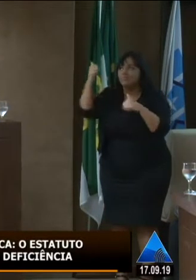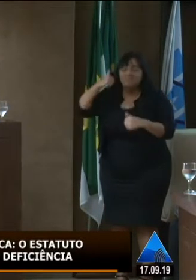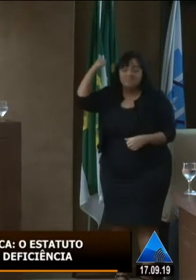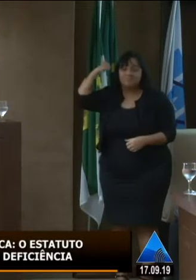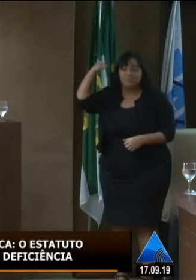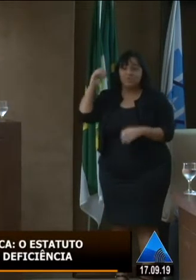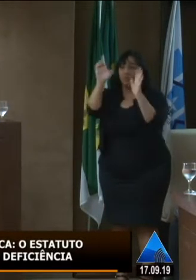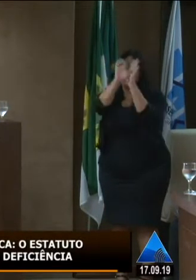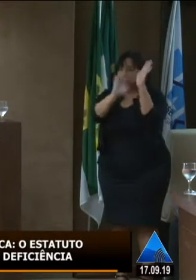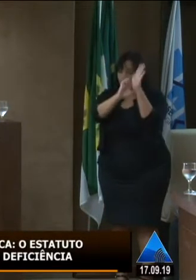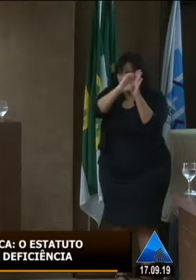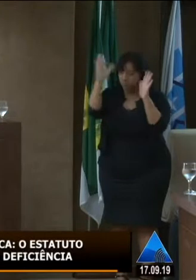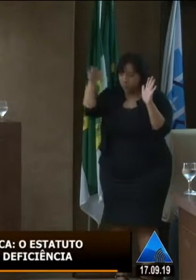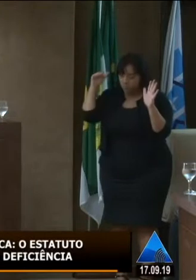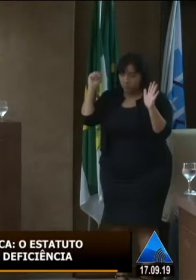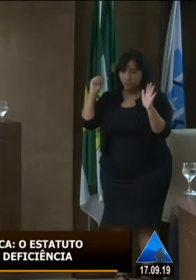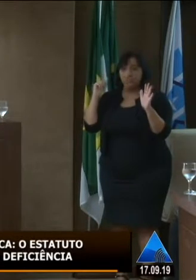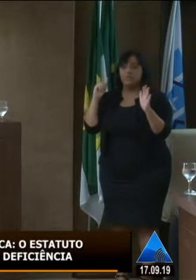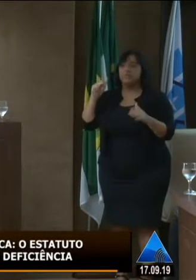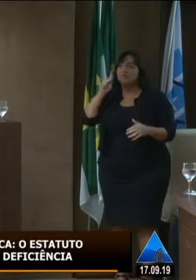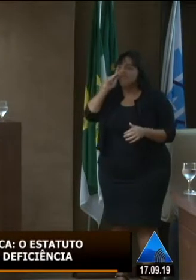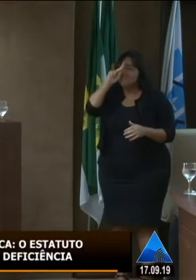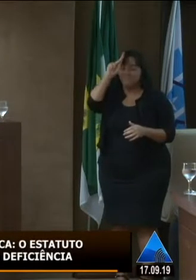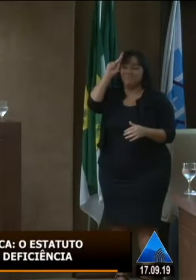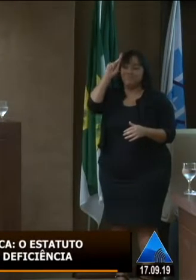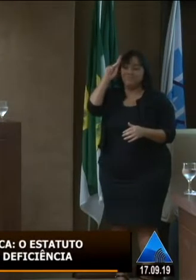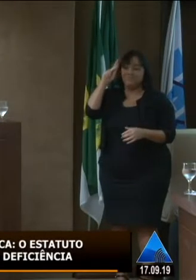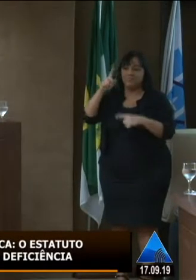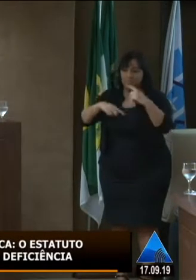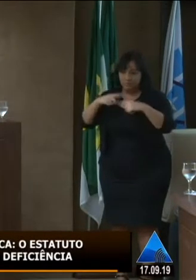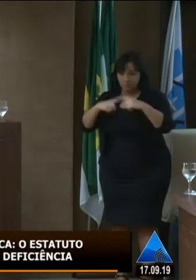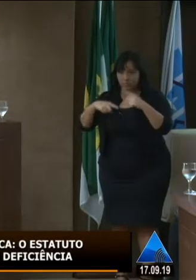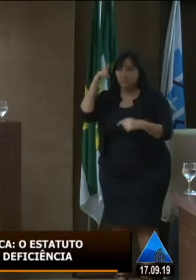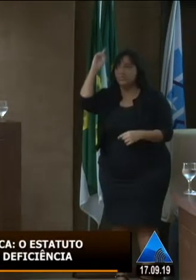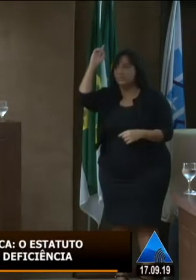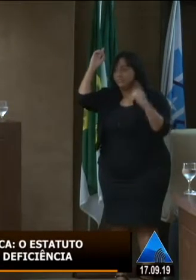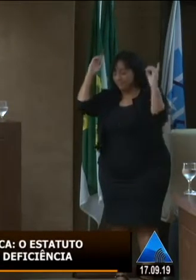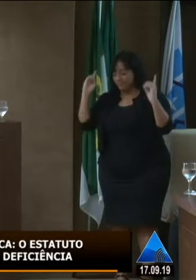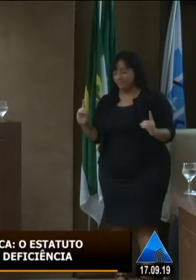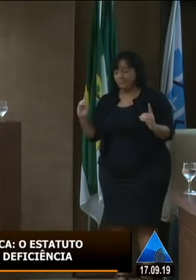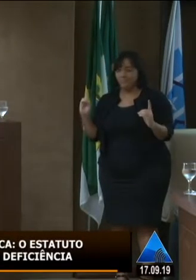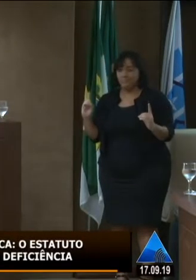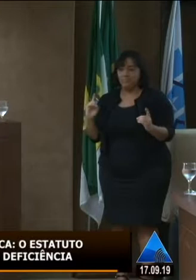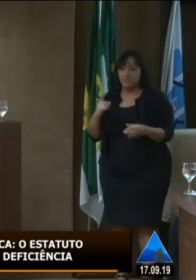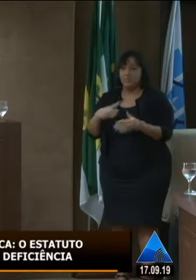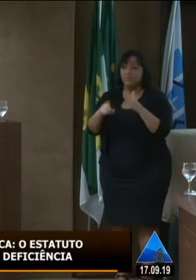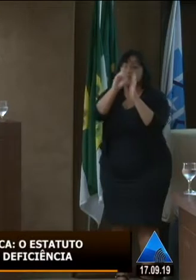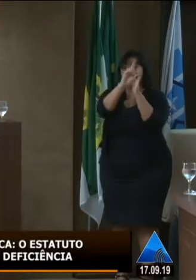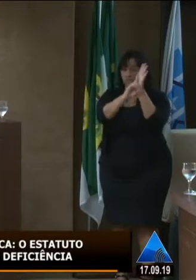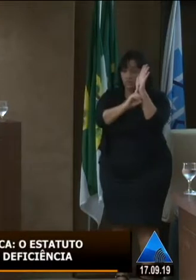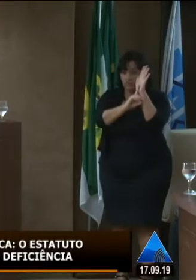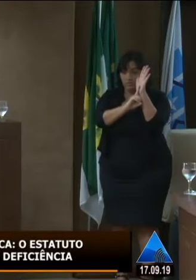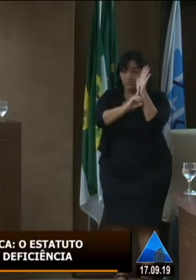Estatuto, ele vem para fortalecer a política de atendimento à pessoa com deficiência. Tanto o direito, tanto